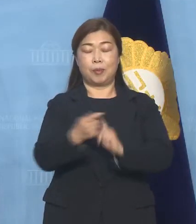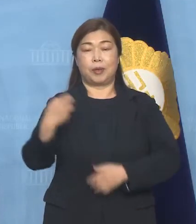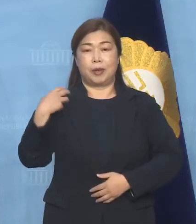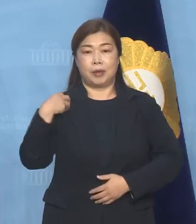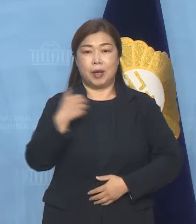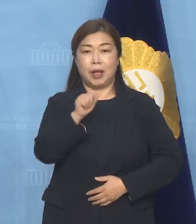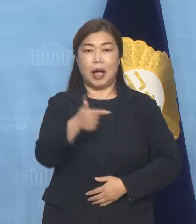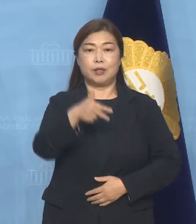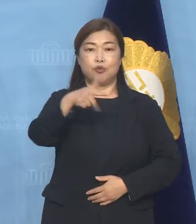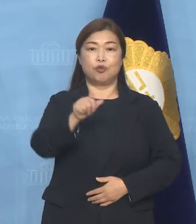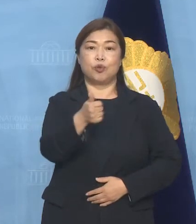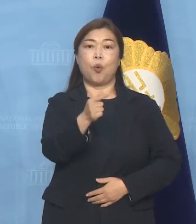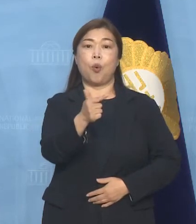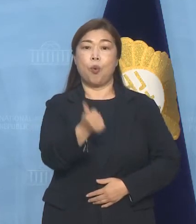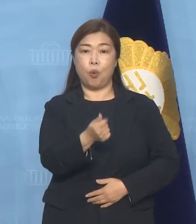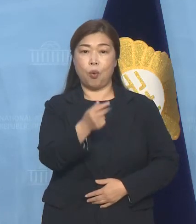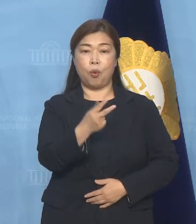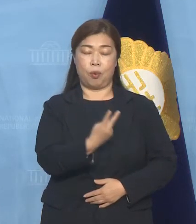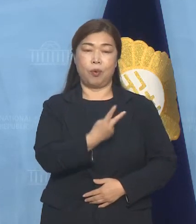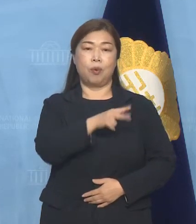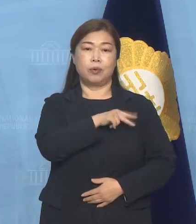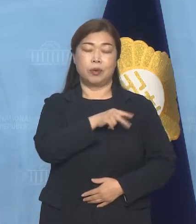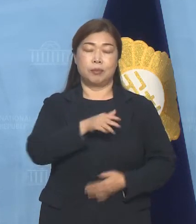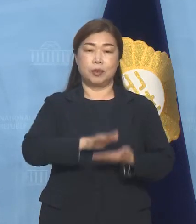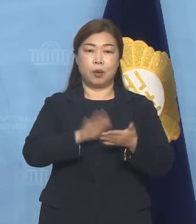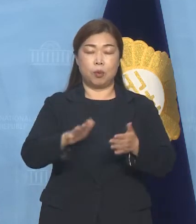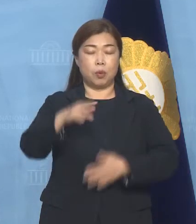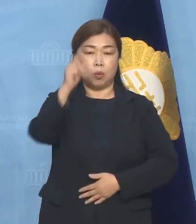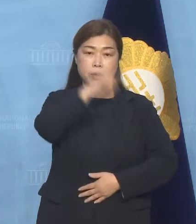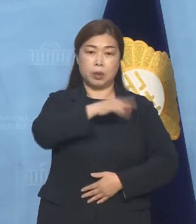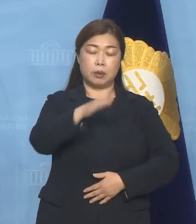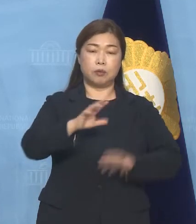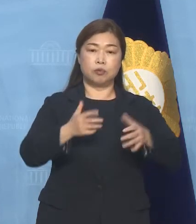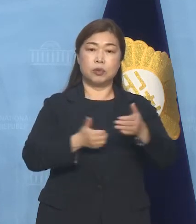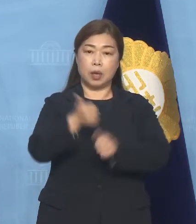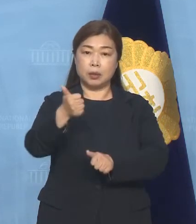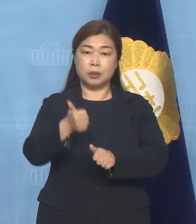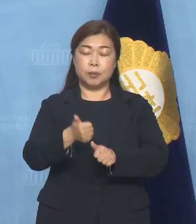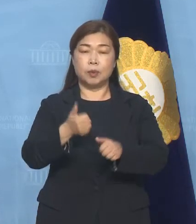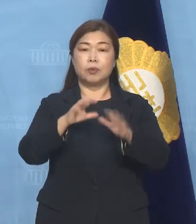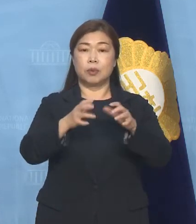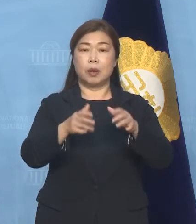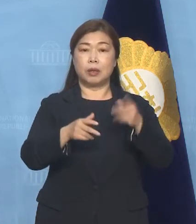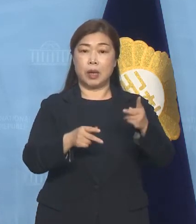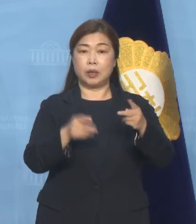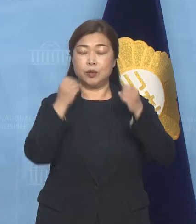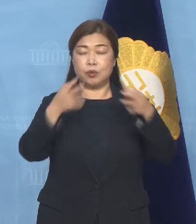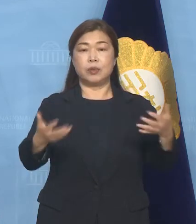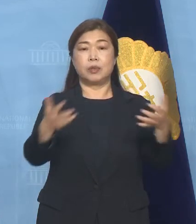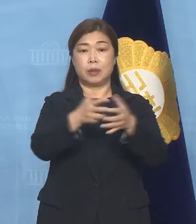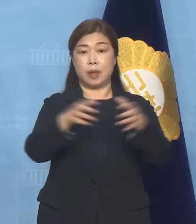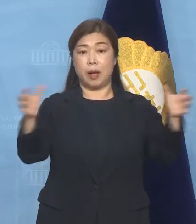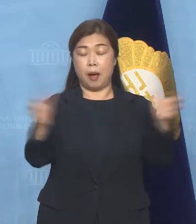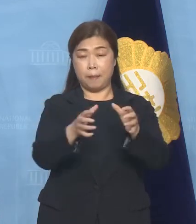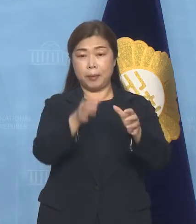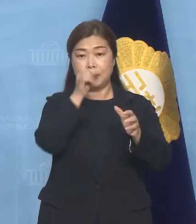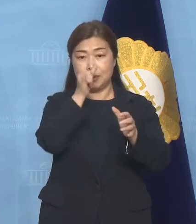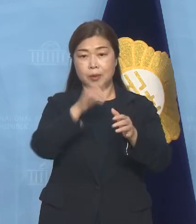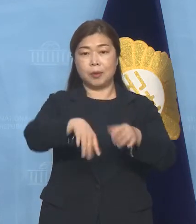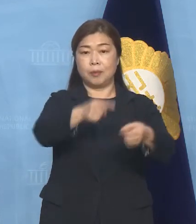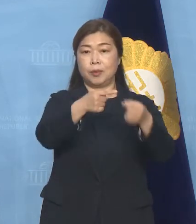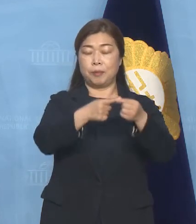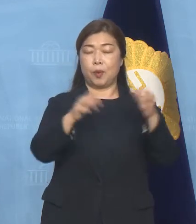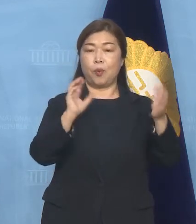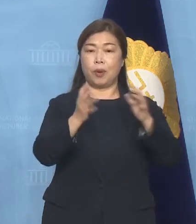오늘 오전에 있었던 국란국복위원회와 K-뉴딜위원회가 통합이 되면서 첫